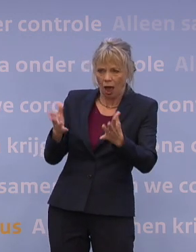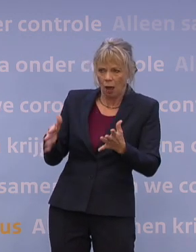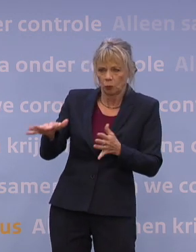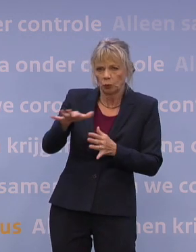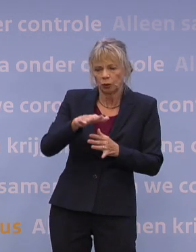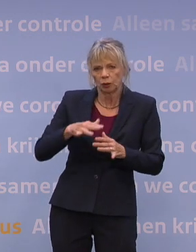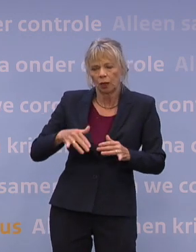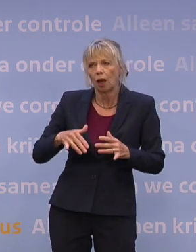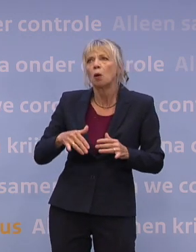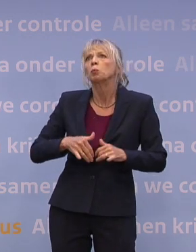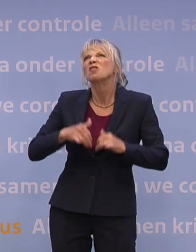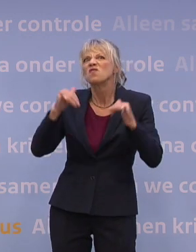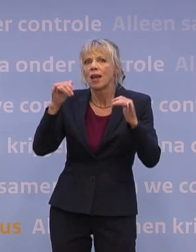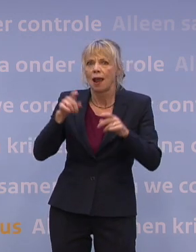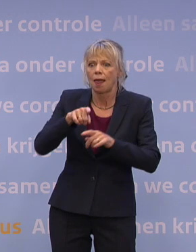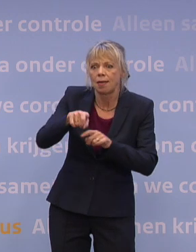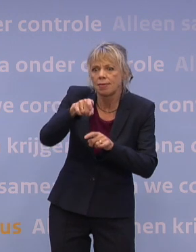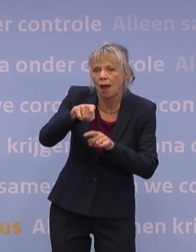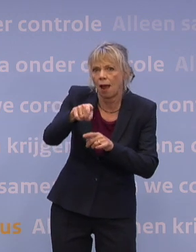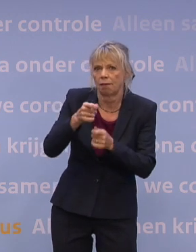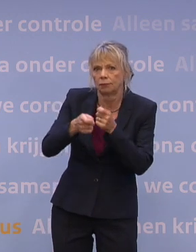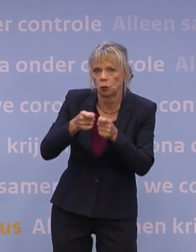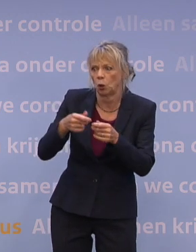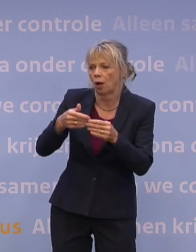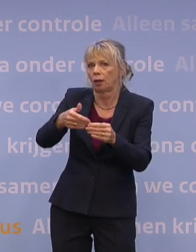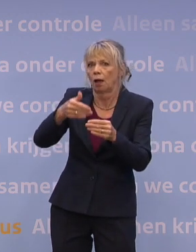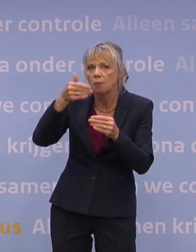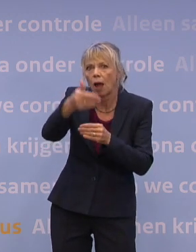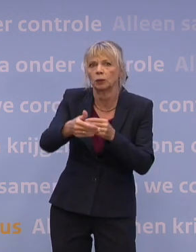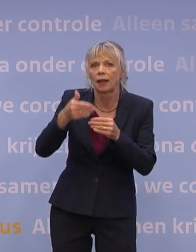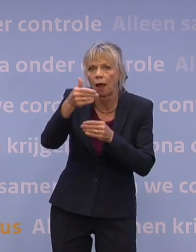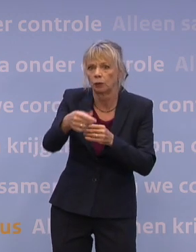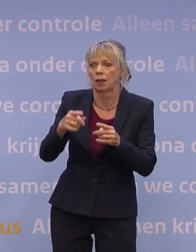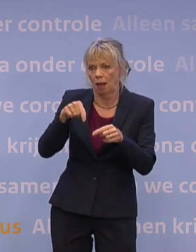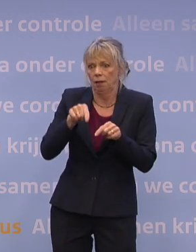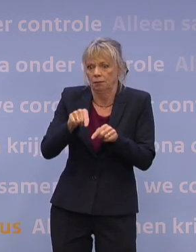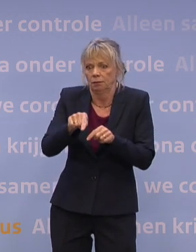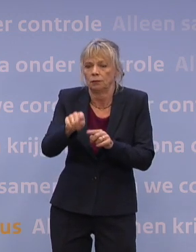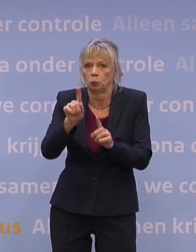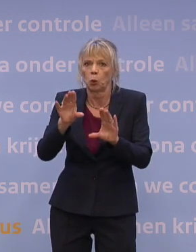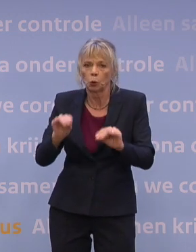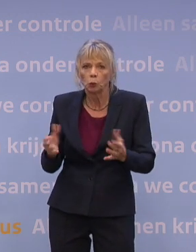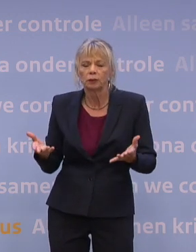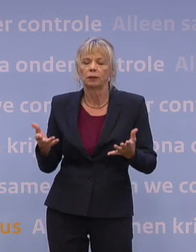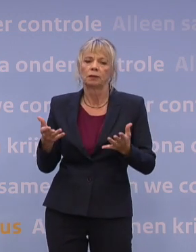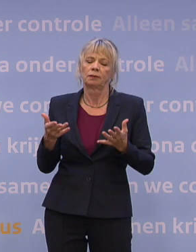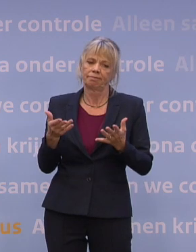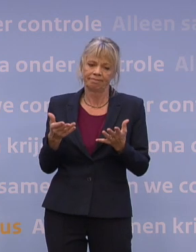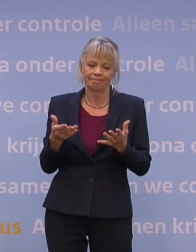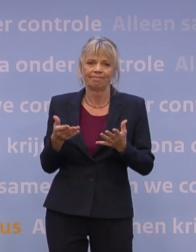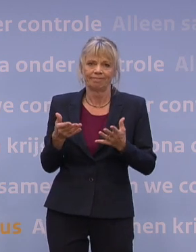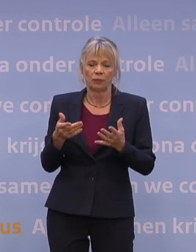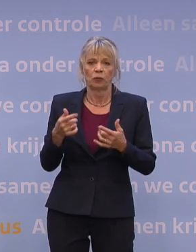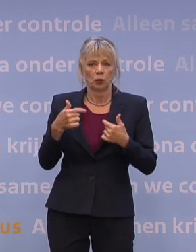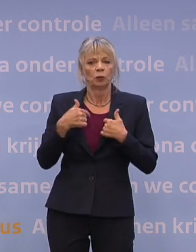inhaalzorg die er moet gebeuren. Wat je natuurlijk wel hoopt, is dat überhaupt die inhaalzorg gewoon plaats kan vinden, dat er geen zorg meer hoeft te